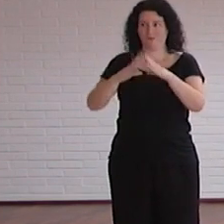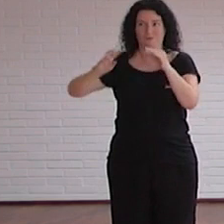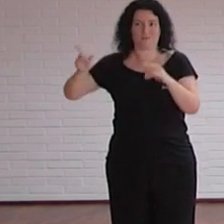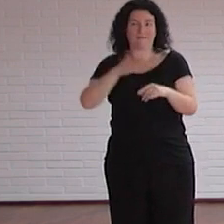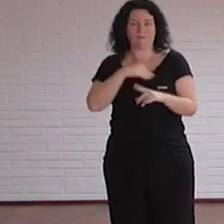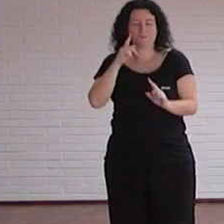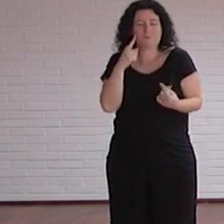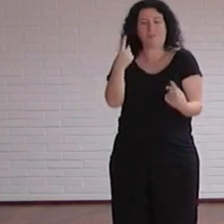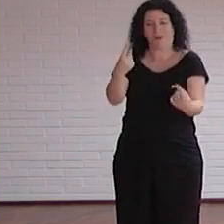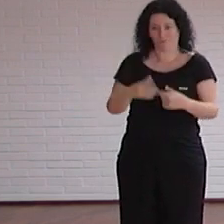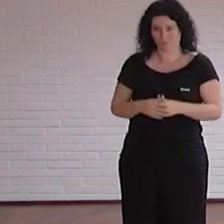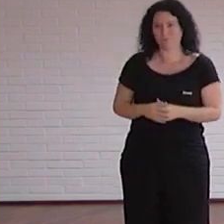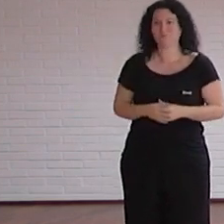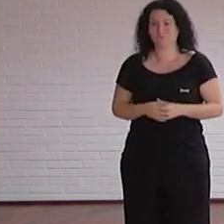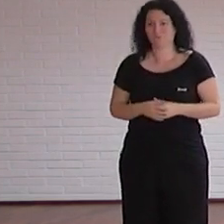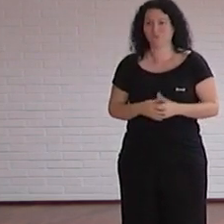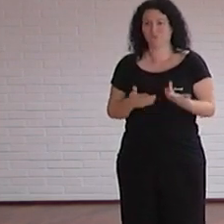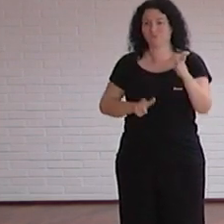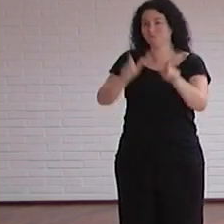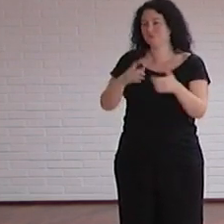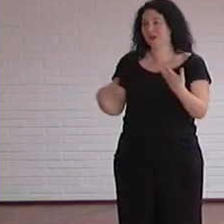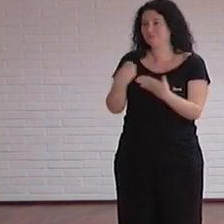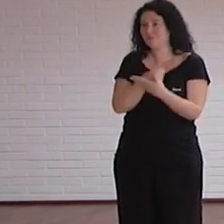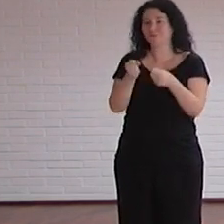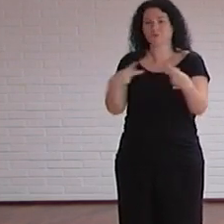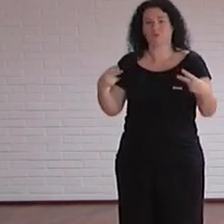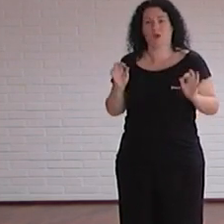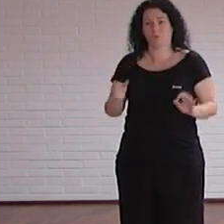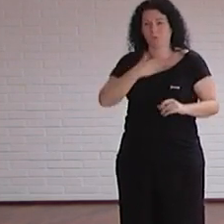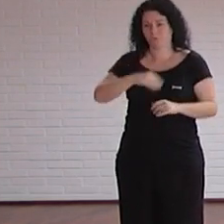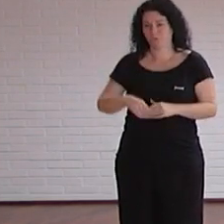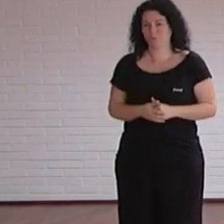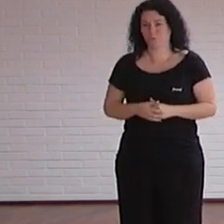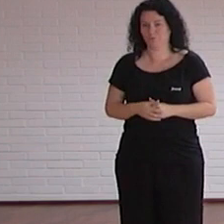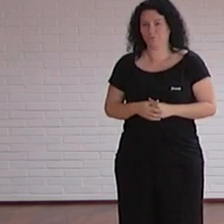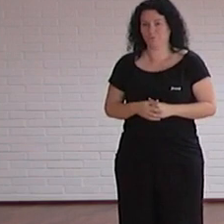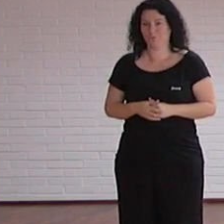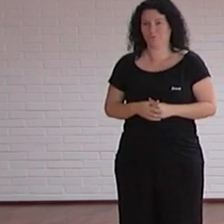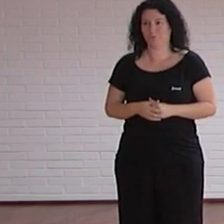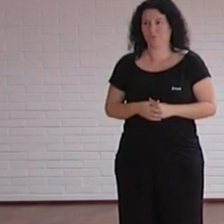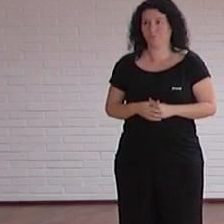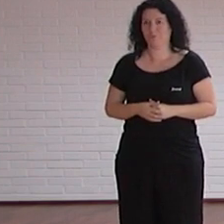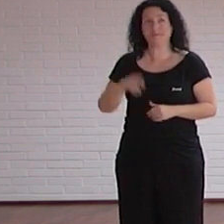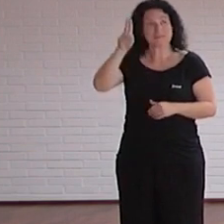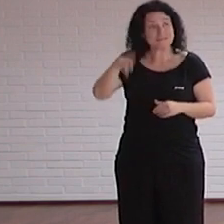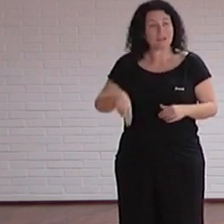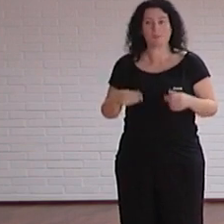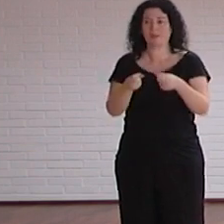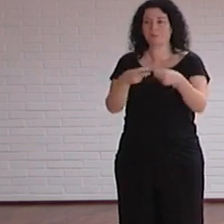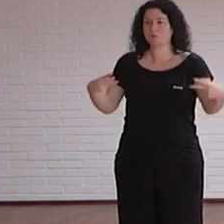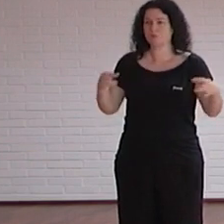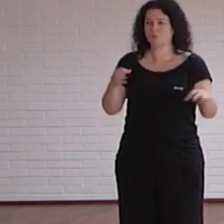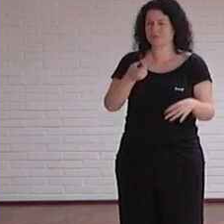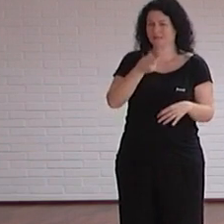pioneros y que pues todos todas las personas tengan esos subtítulos ¿vale? si en eso es más en multilingüe en español